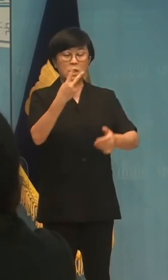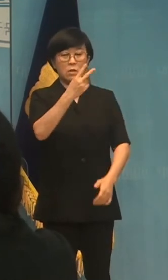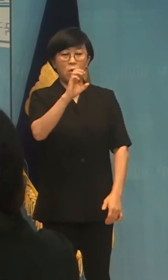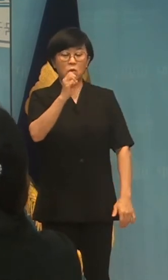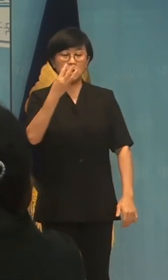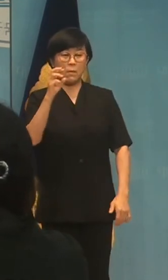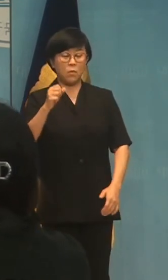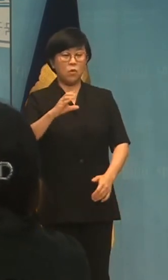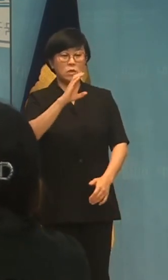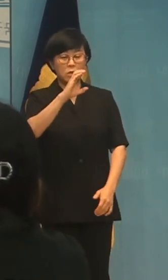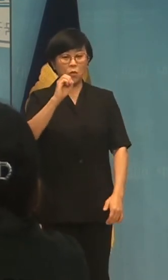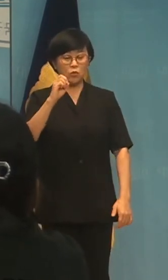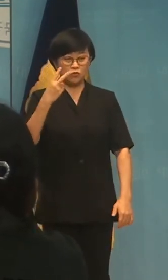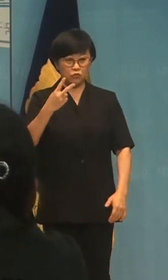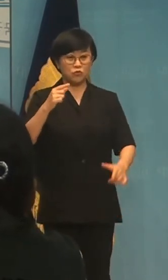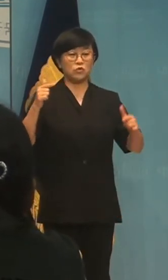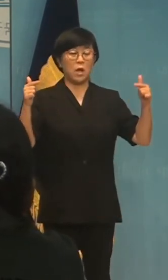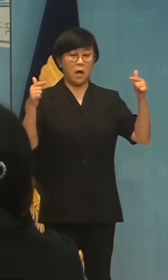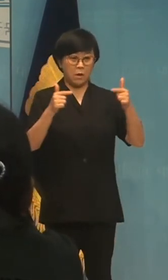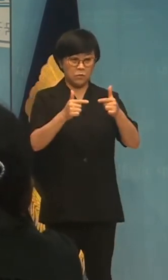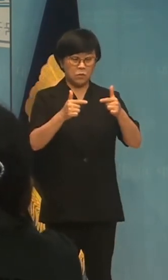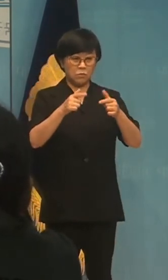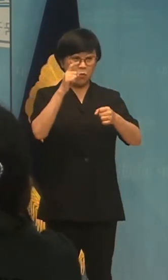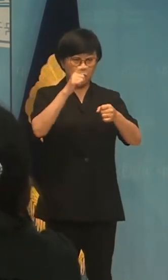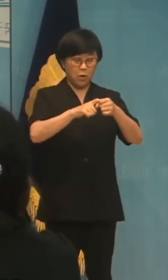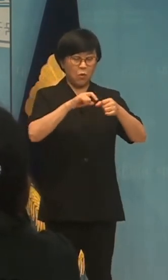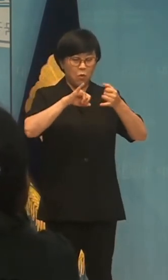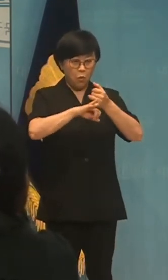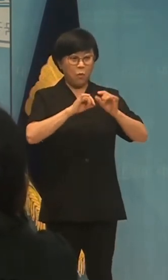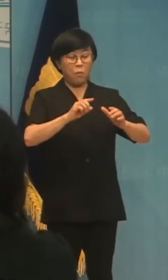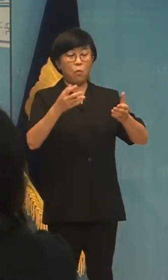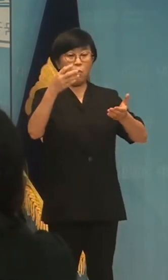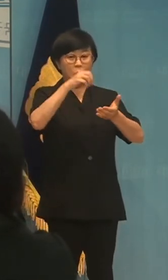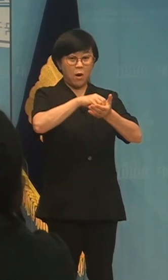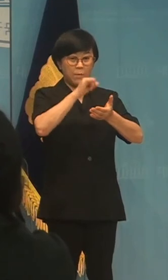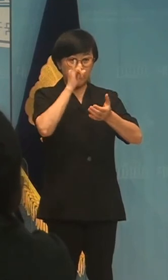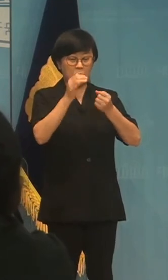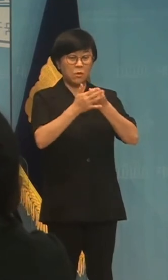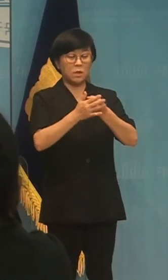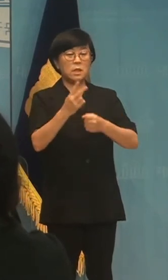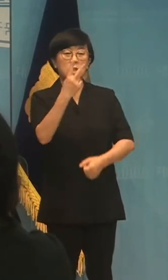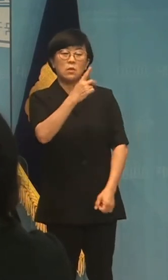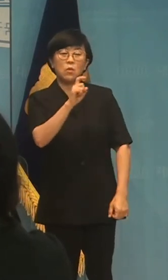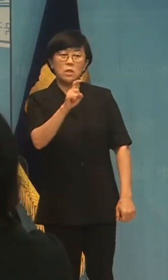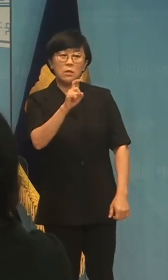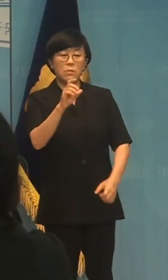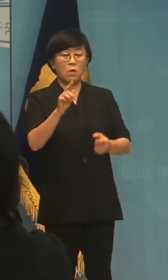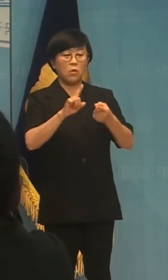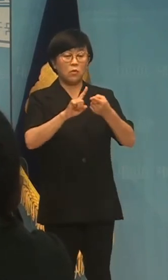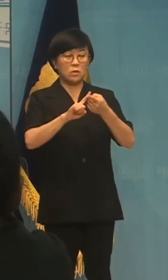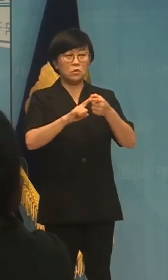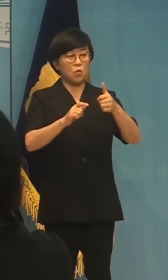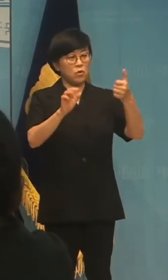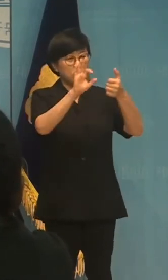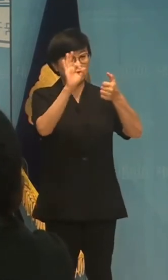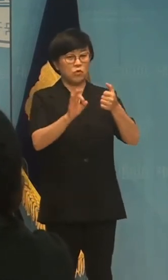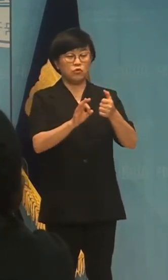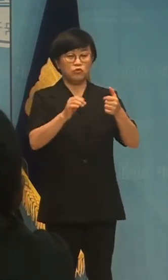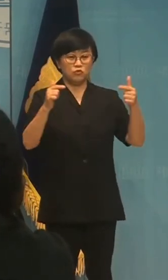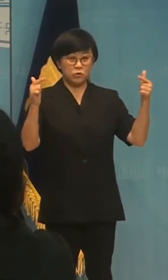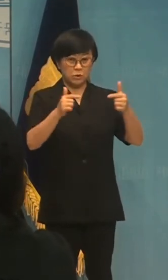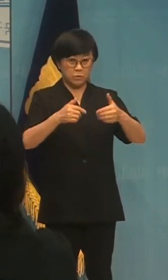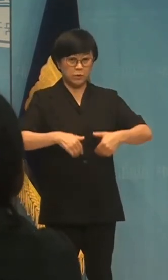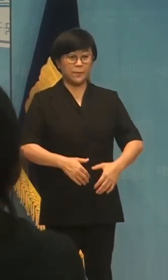온실가스 감축 목표가 반드시 포항되어야 하고 2010년 대비 50% 이상 감축해야 합니다.